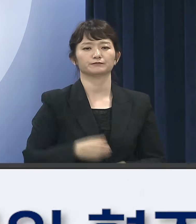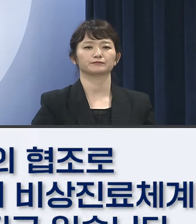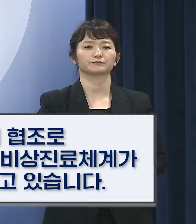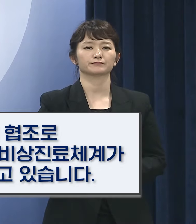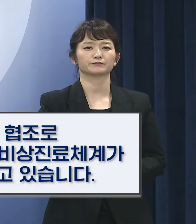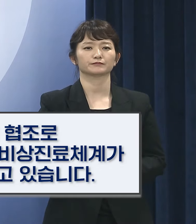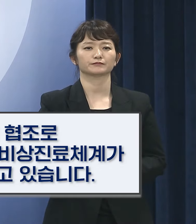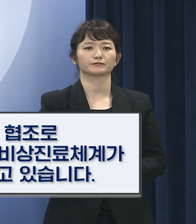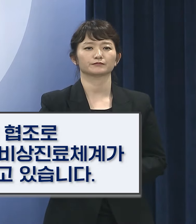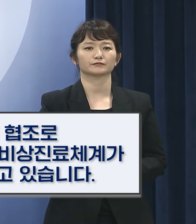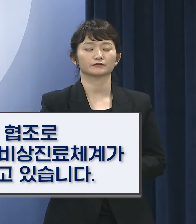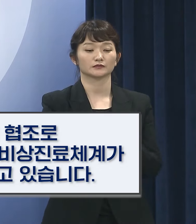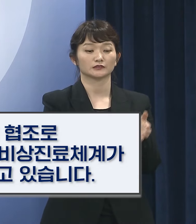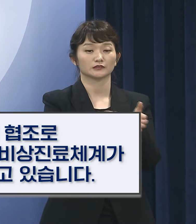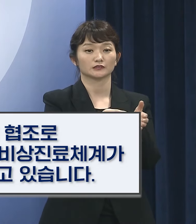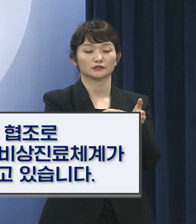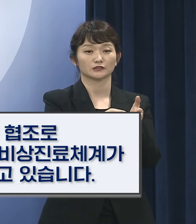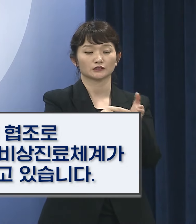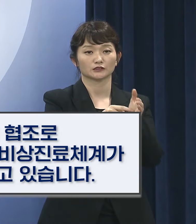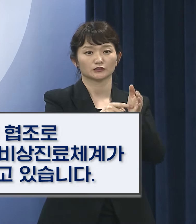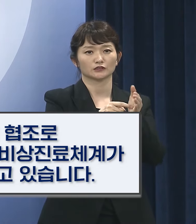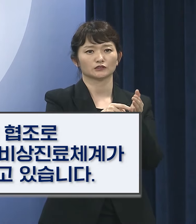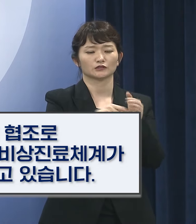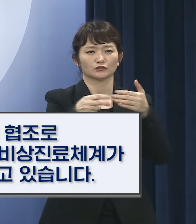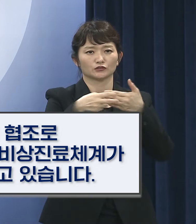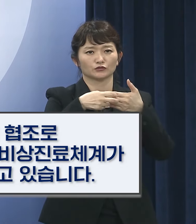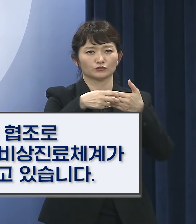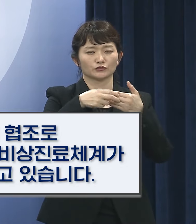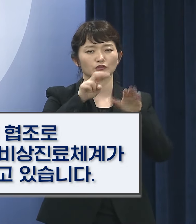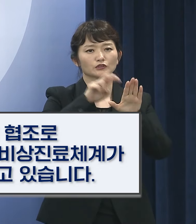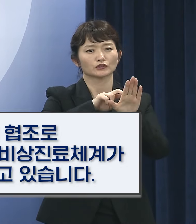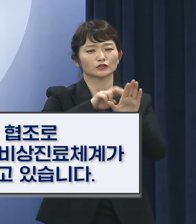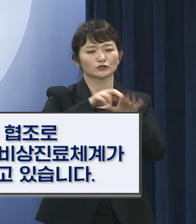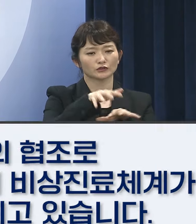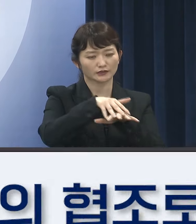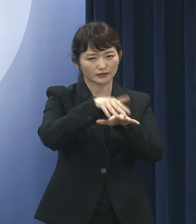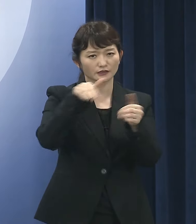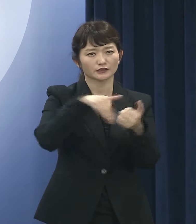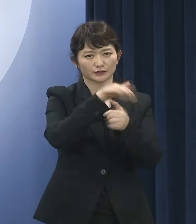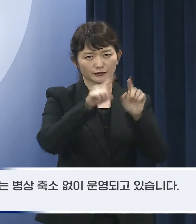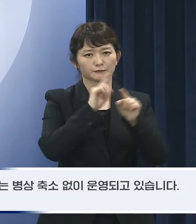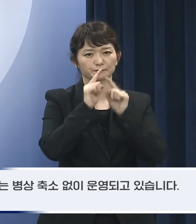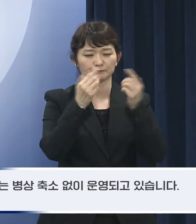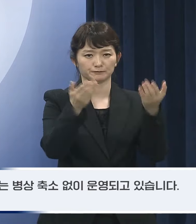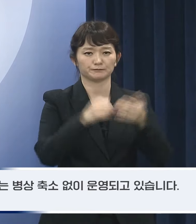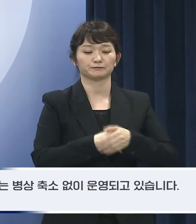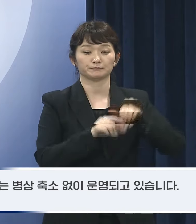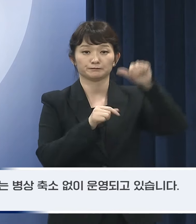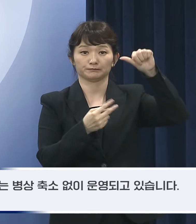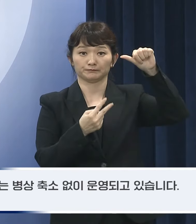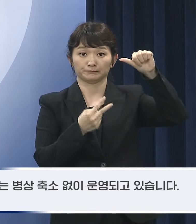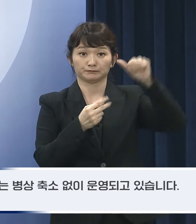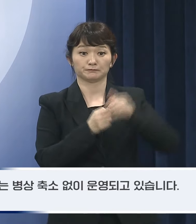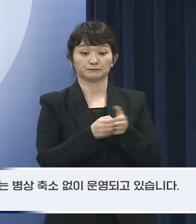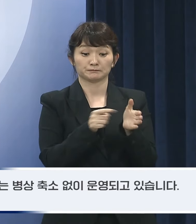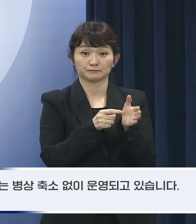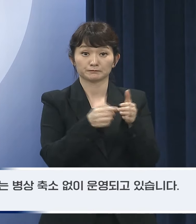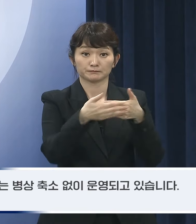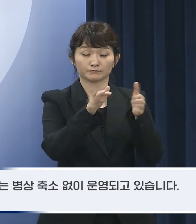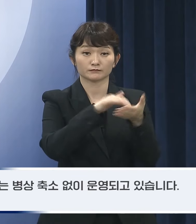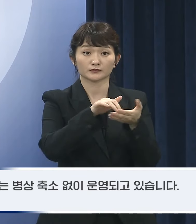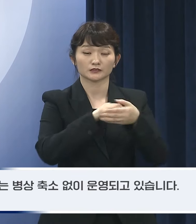다음으로 응급의료체계 비상진료 상황에 대해서 말씀을 드리겠습니다. 5월 2일 응급실